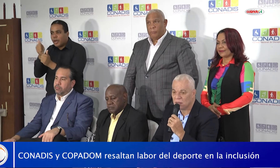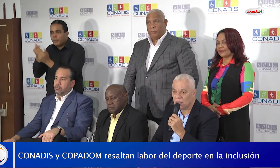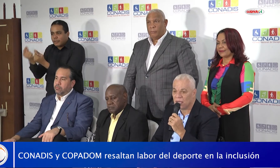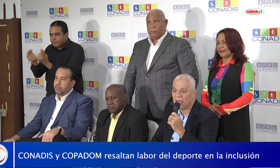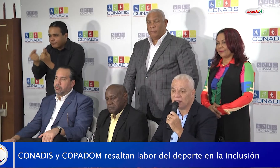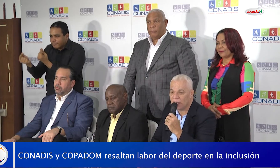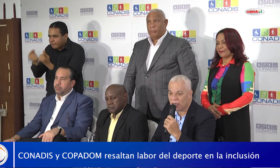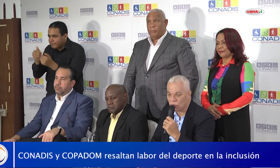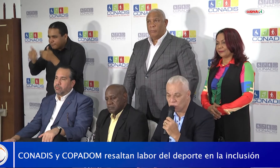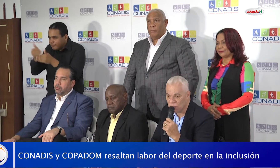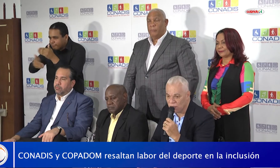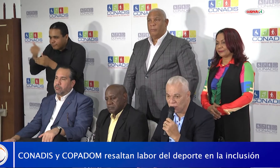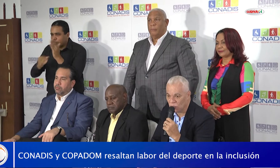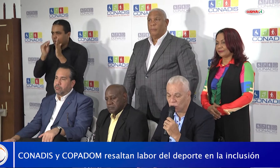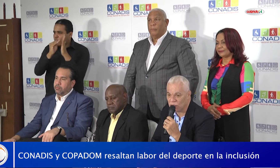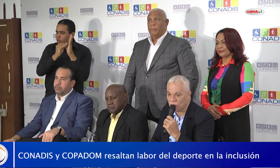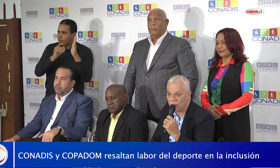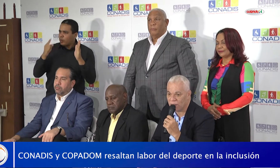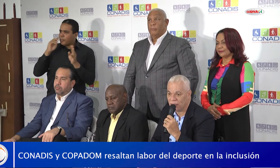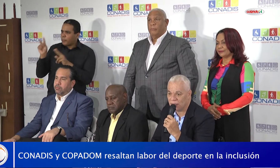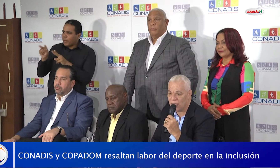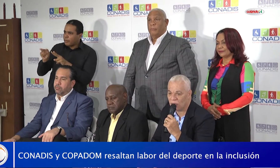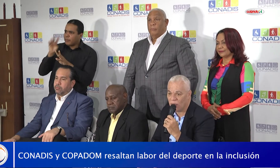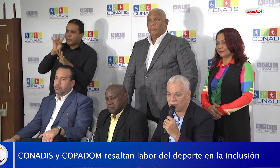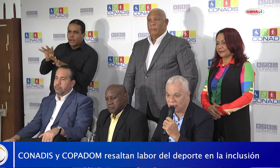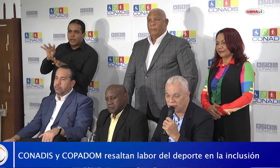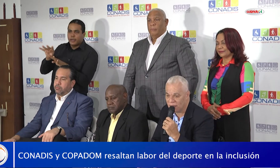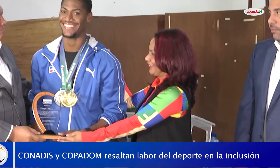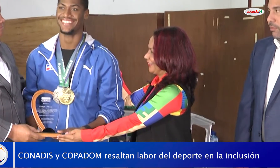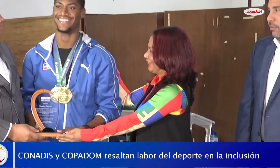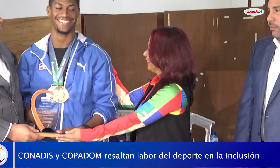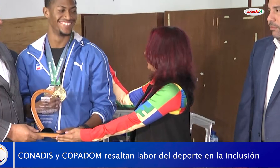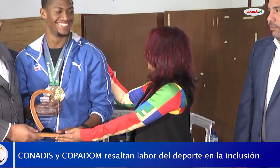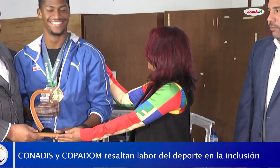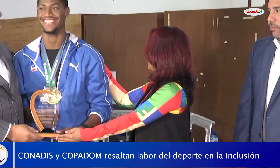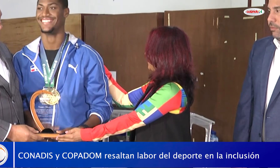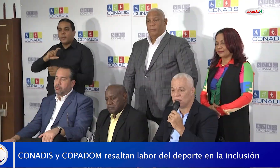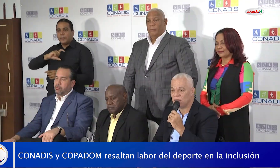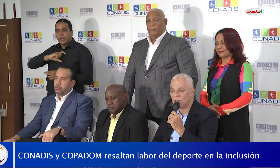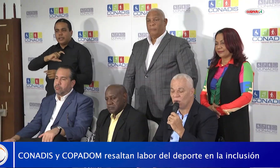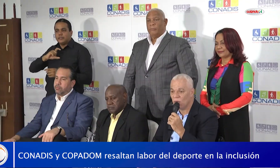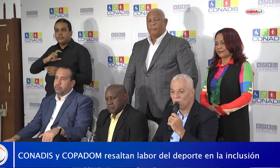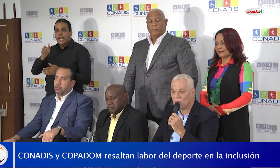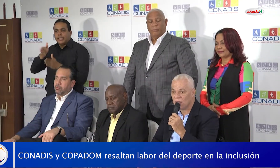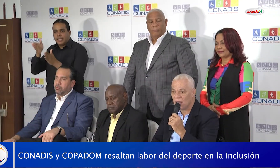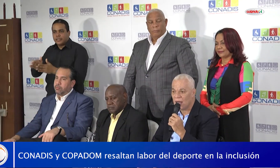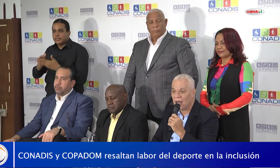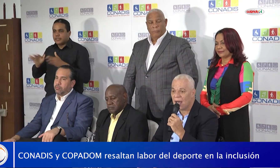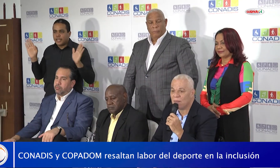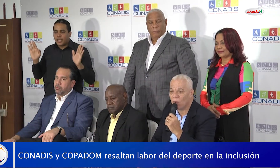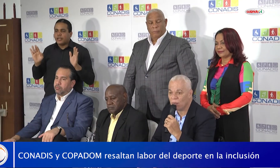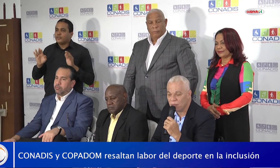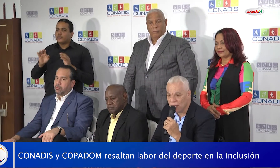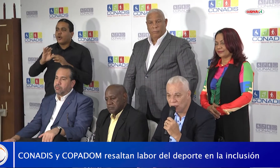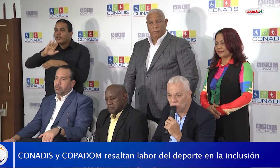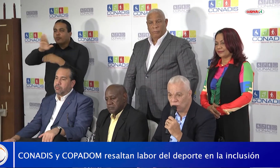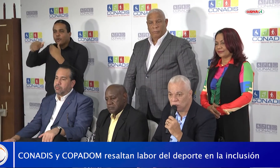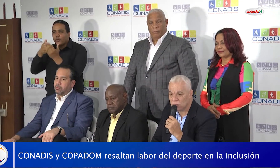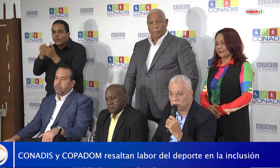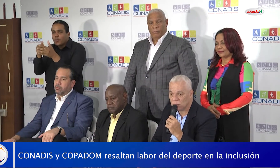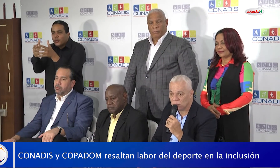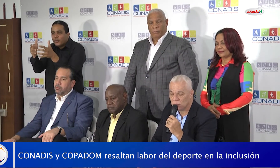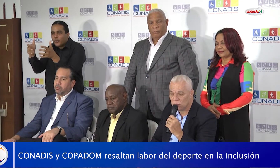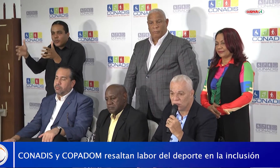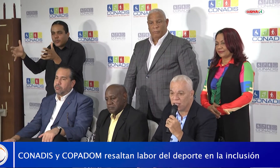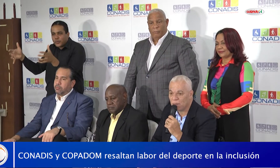que este reconocimiento no es solamente a los atletas medallistas, sino al movimiento